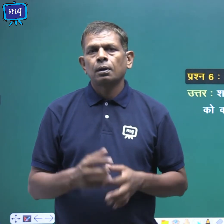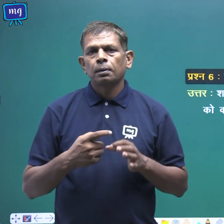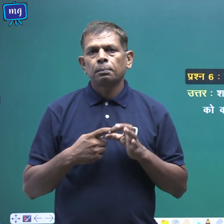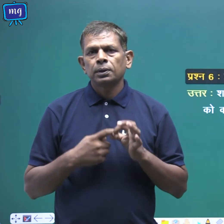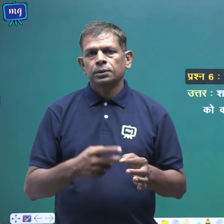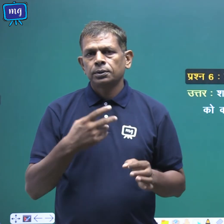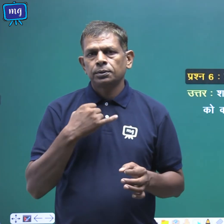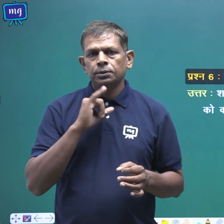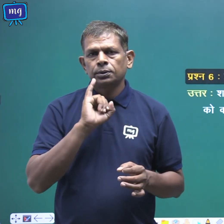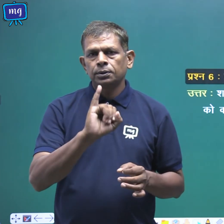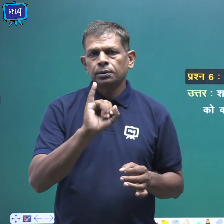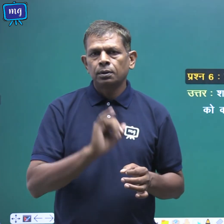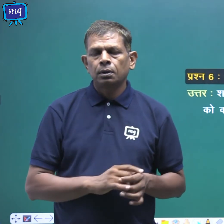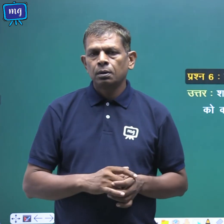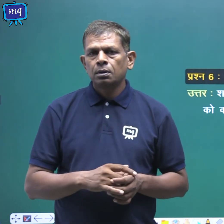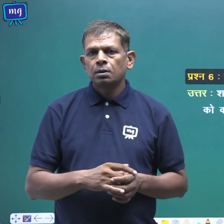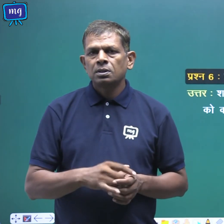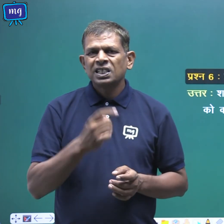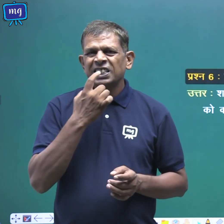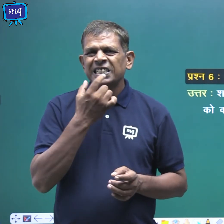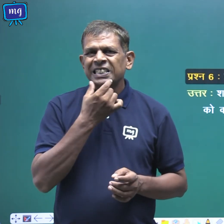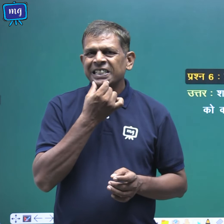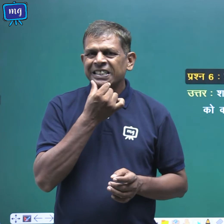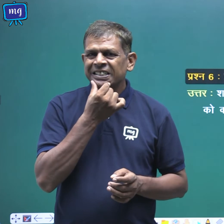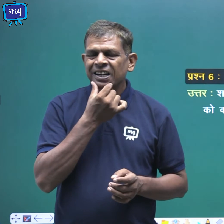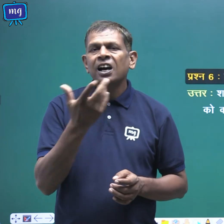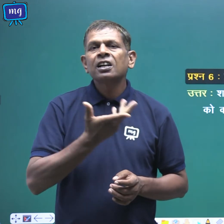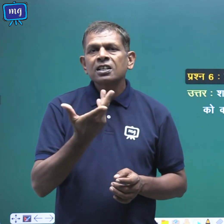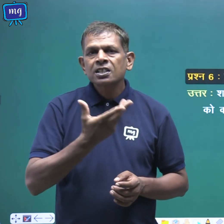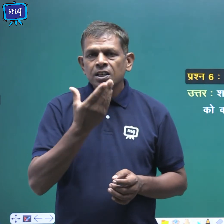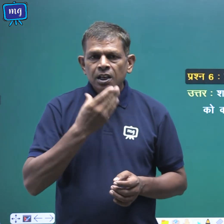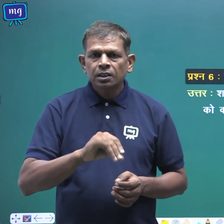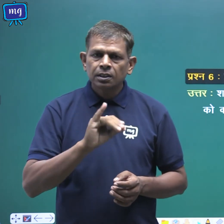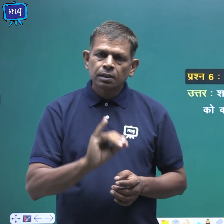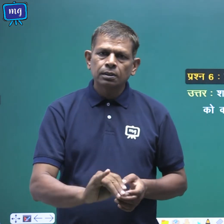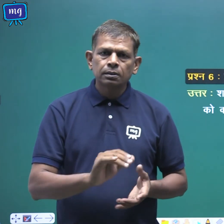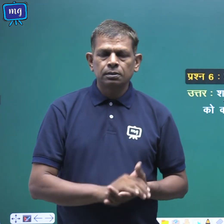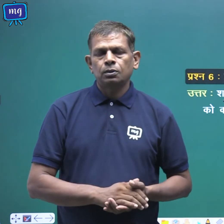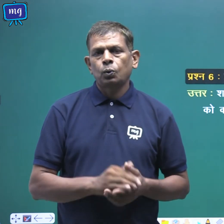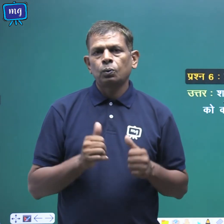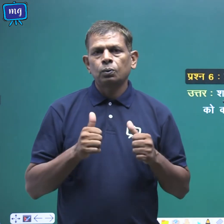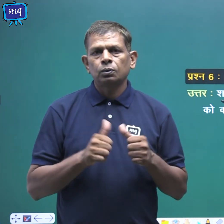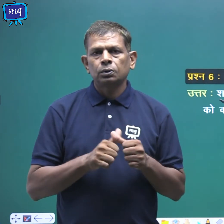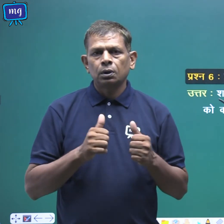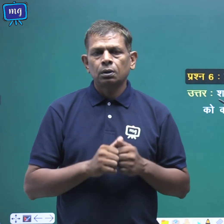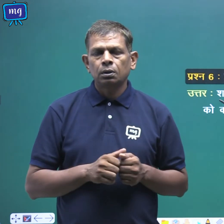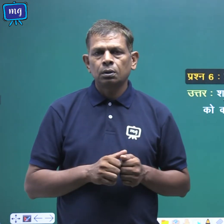कंकाल किसे कहते हैं उत्तर